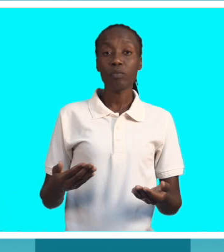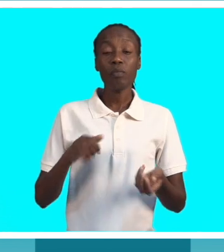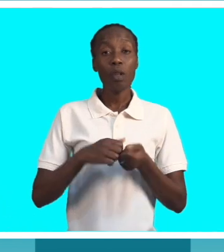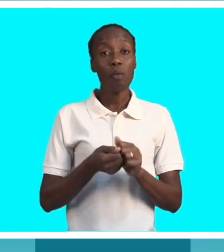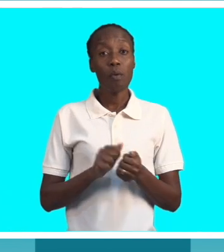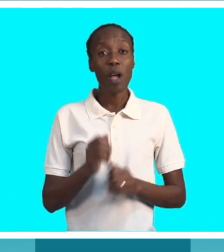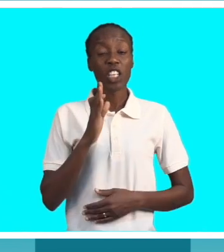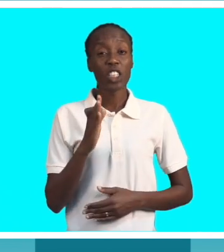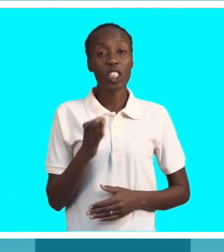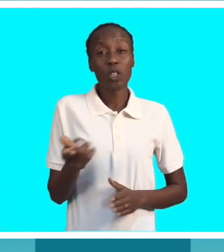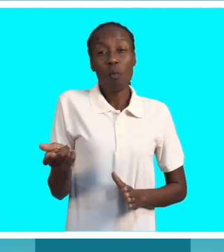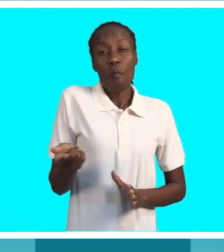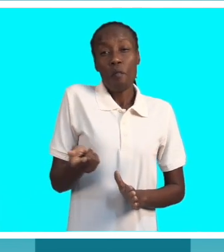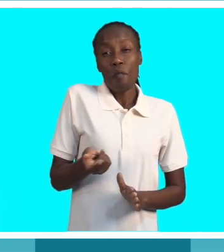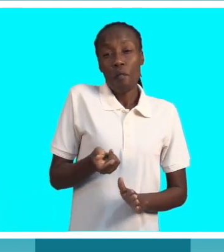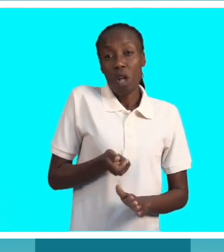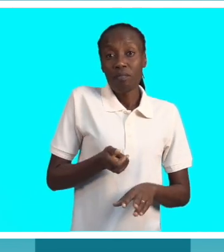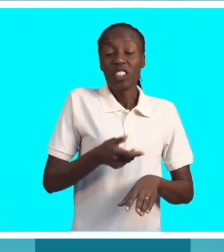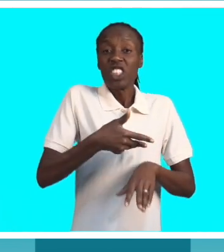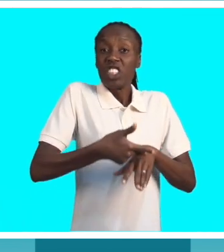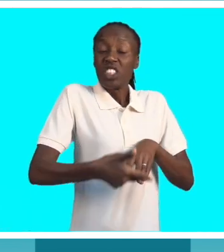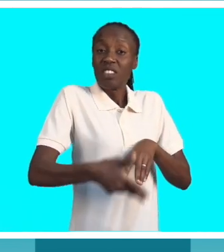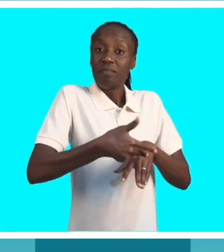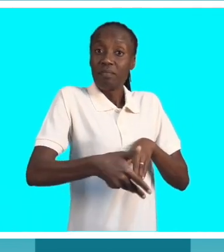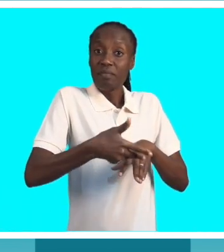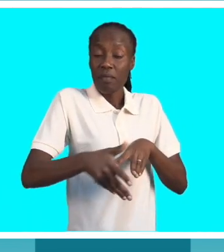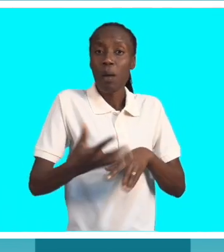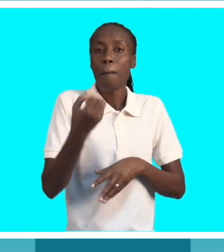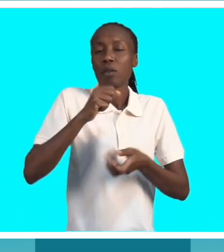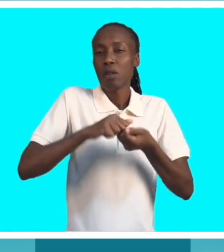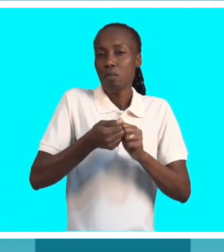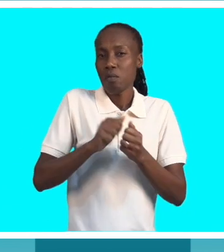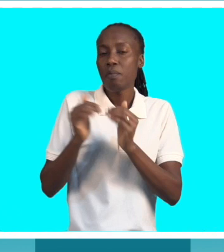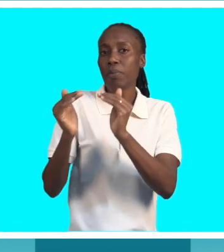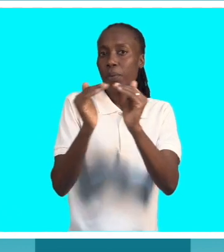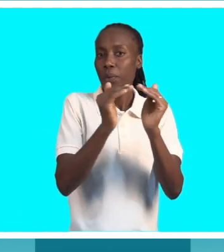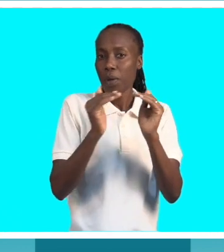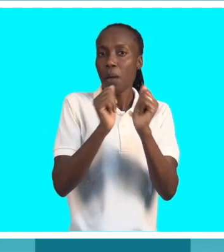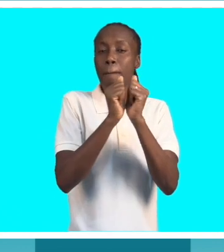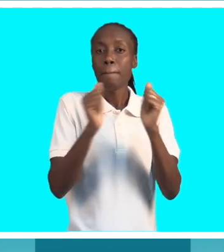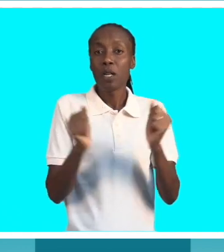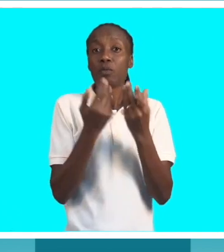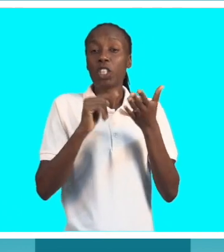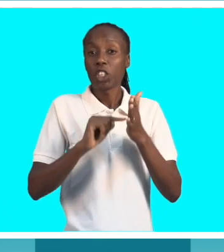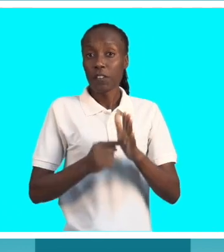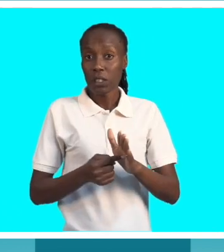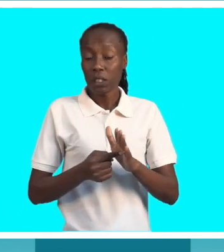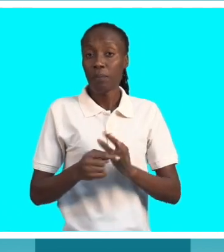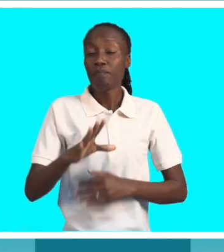A incontinência urinária ou perda involuntária de urina pode ser um problema comum, mas muitas vezes